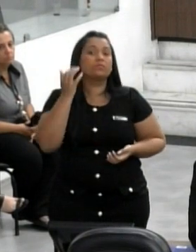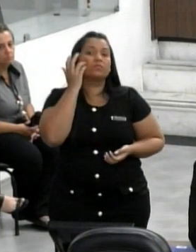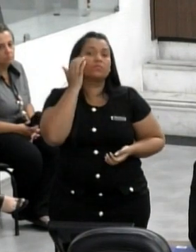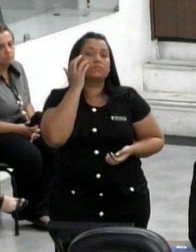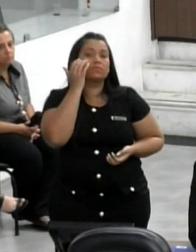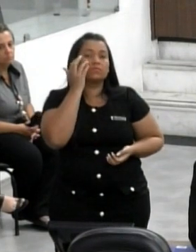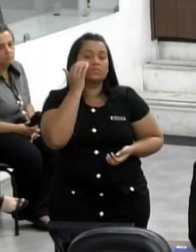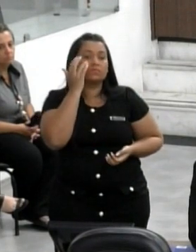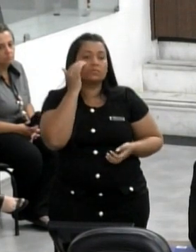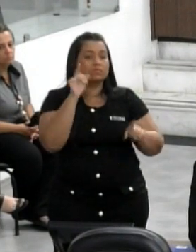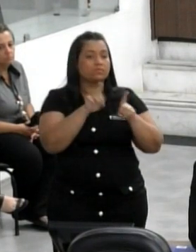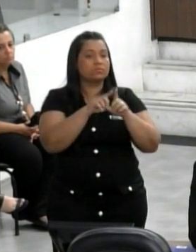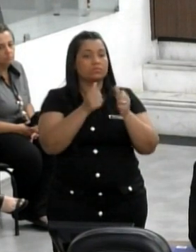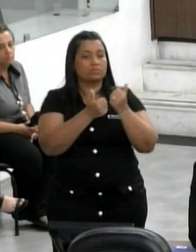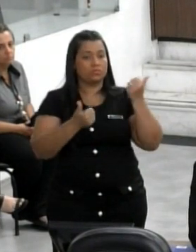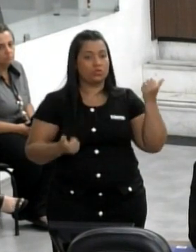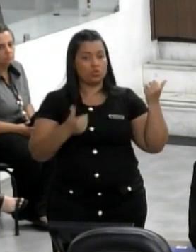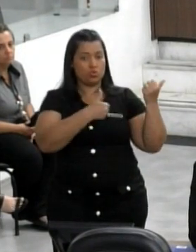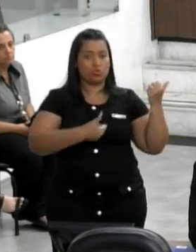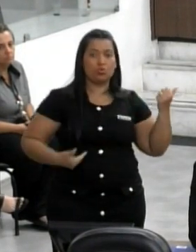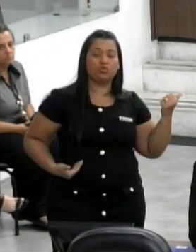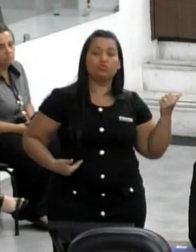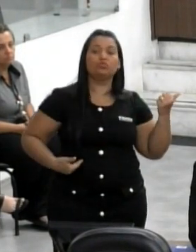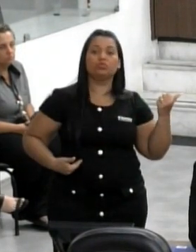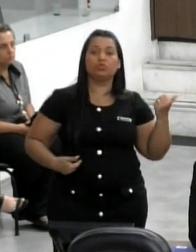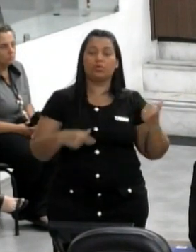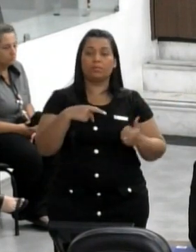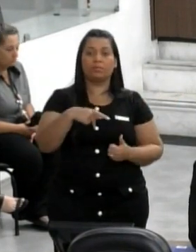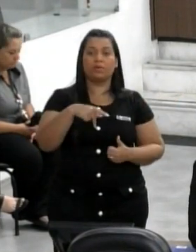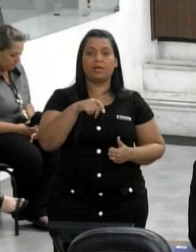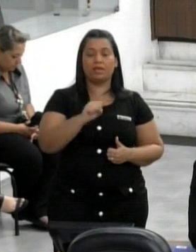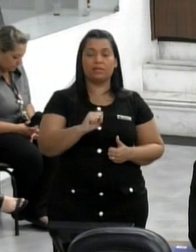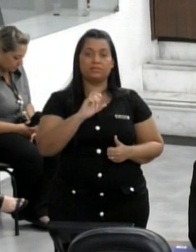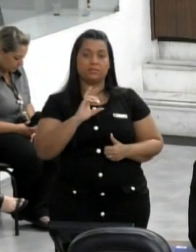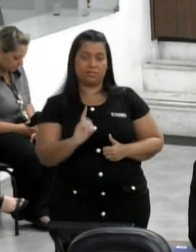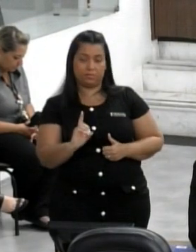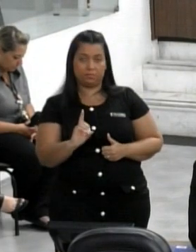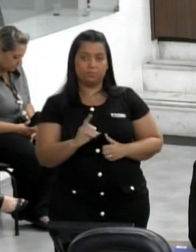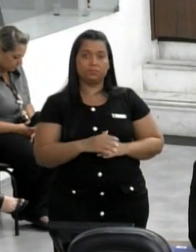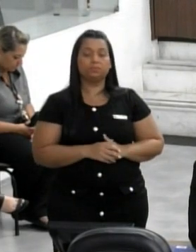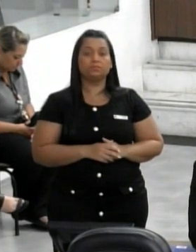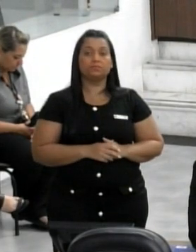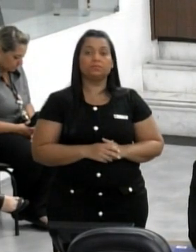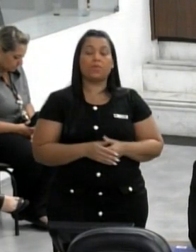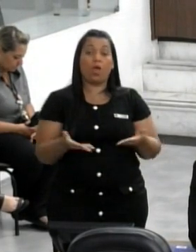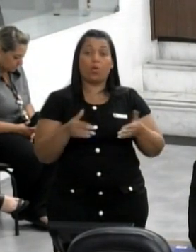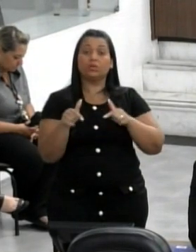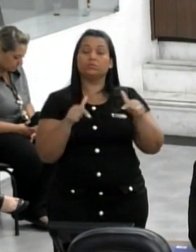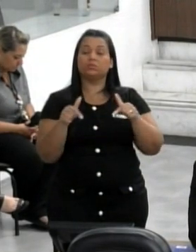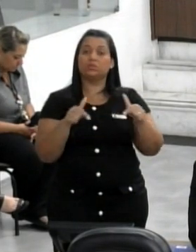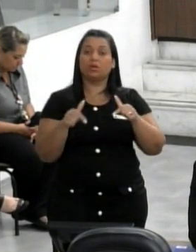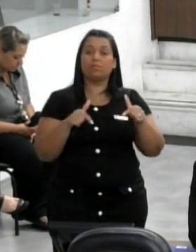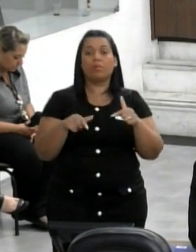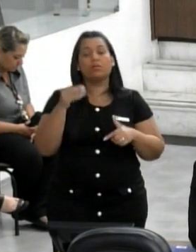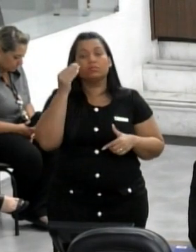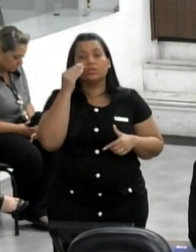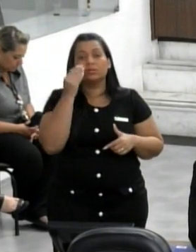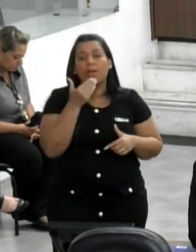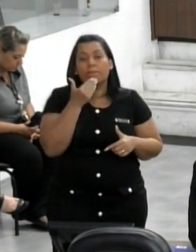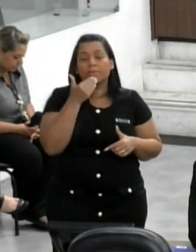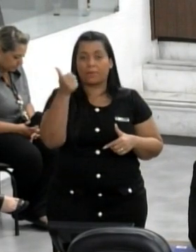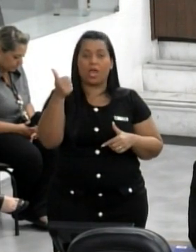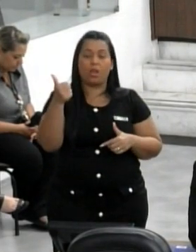empenhado o nosso vice-governador, por sinal do nosso partido, do PSD, por estar nessa missão de tentar melhorar